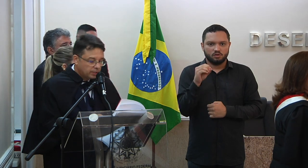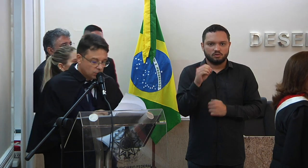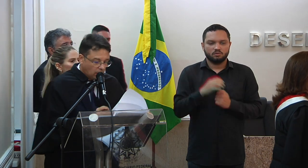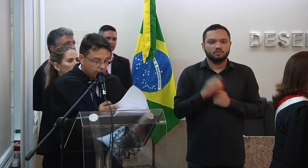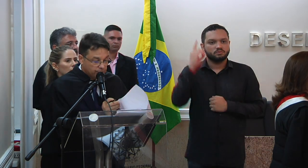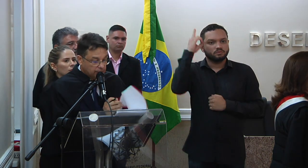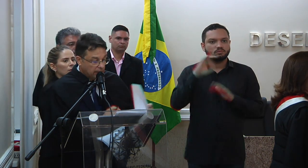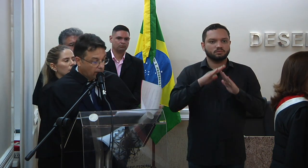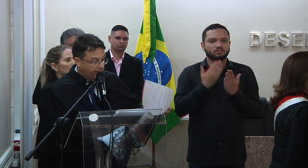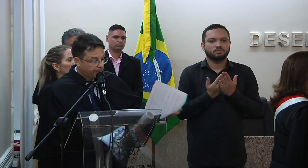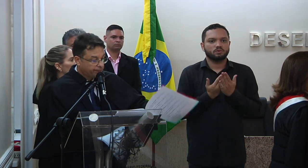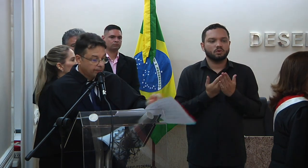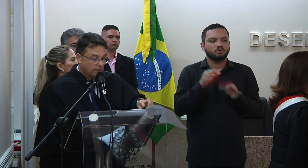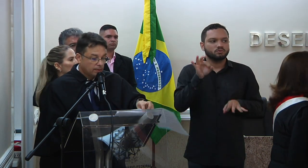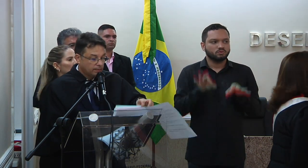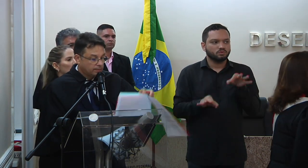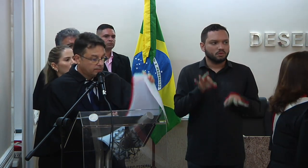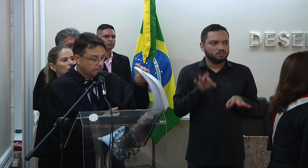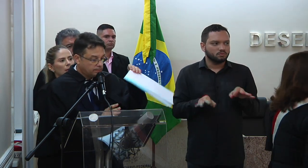diretor da Escola Judicial.